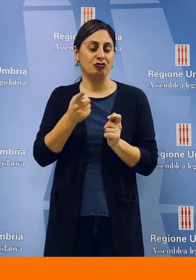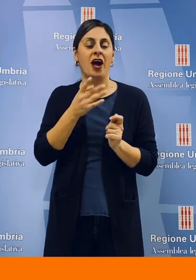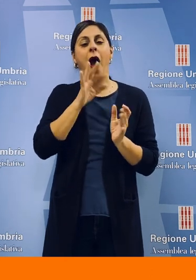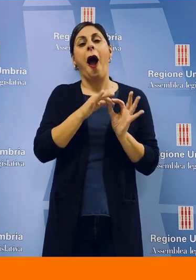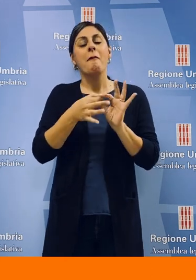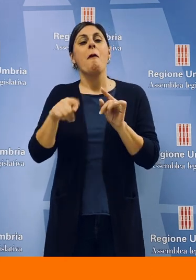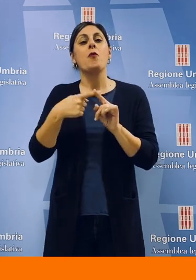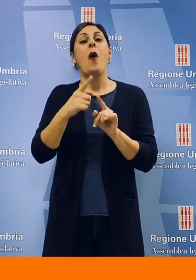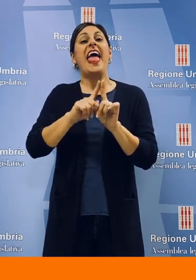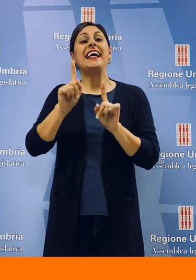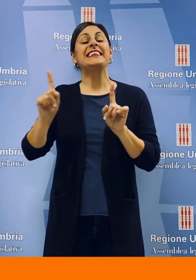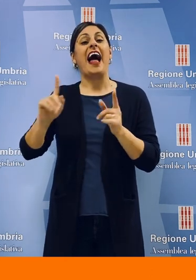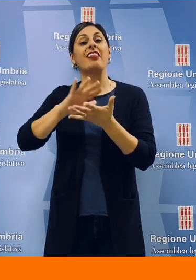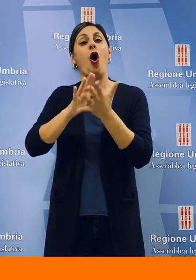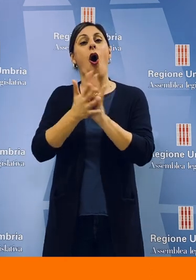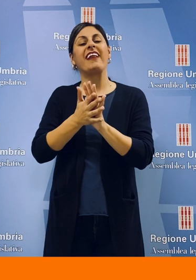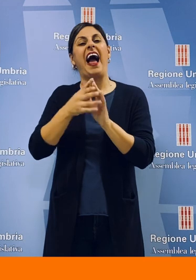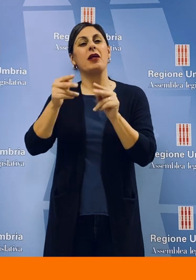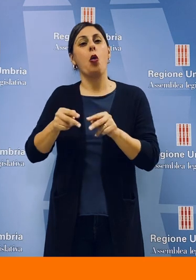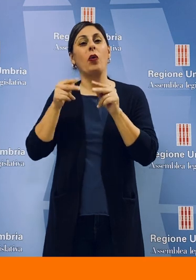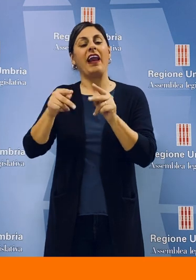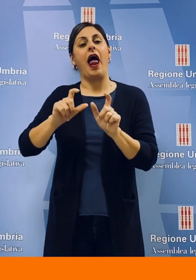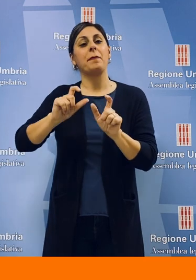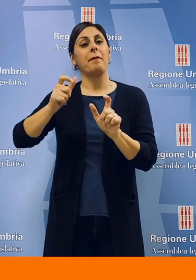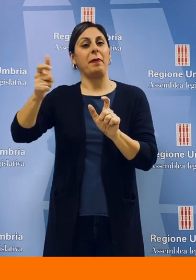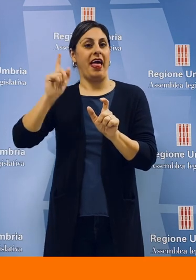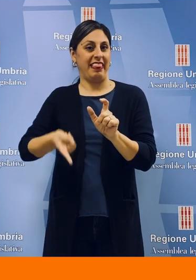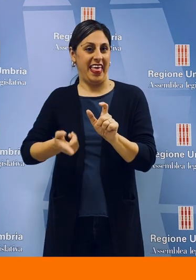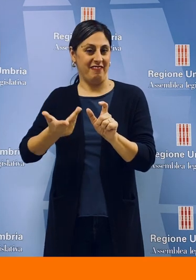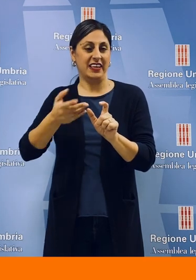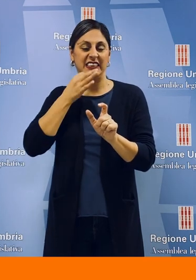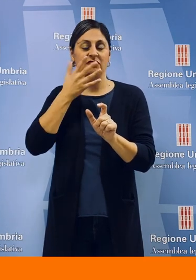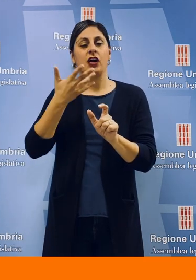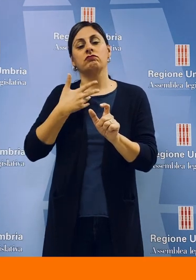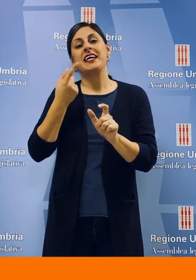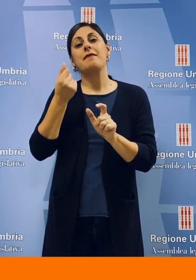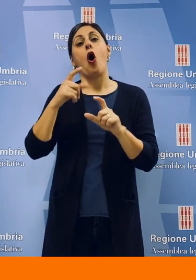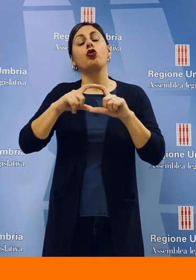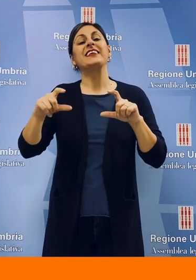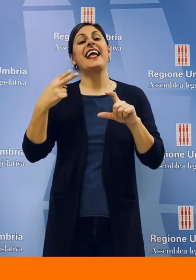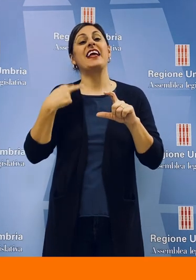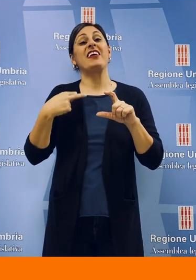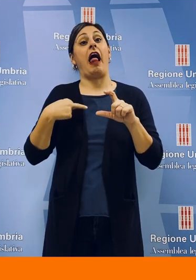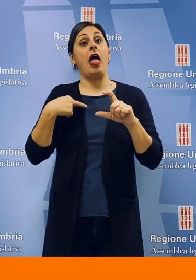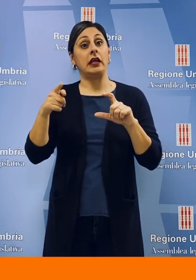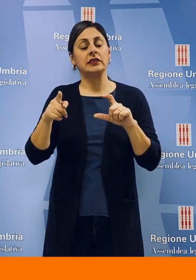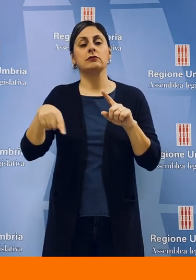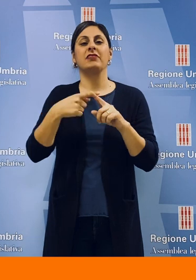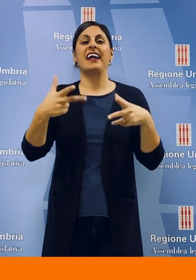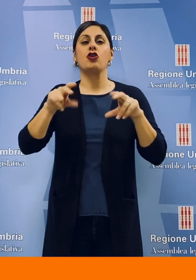adeguamento Istat dei contratti pluriennali sottoscritti. Quindi crescita dell'importo degli assegni vitalizi, rinnovo del contratto delle